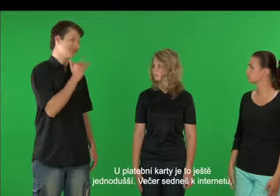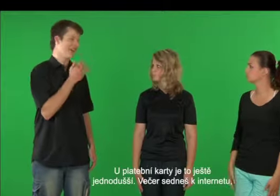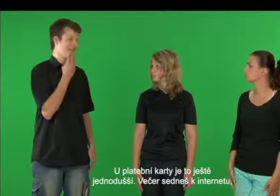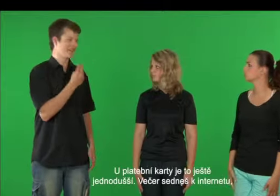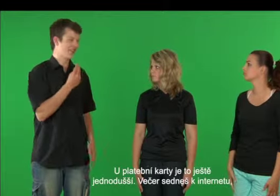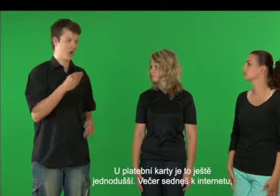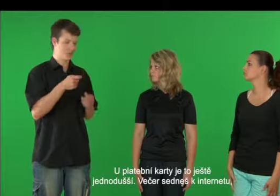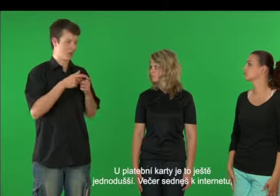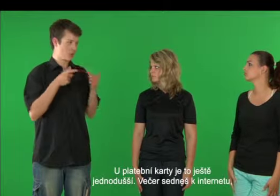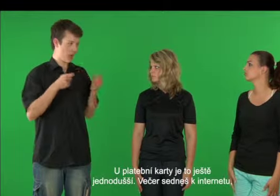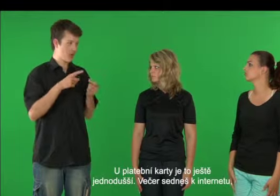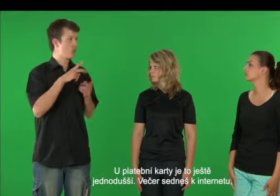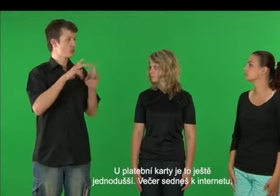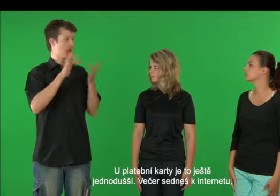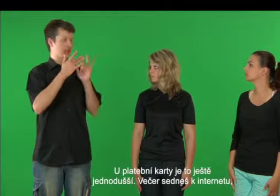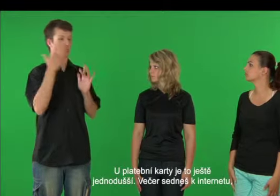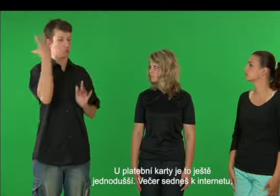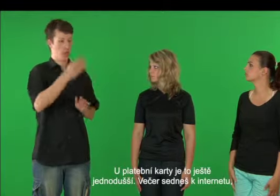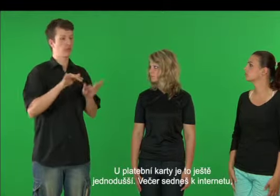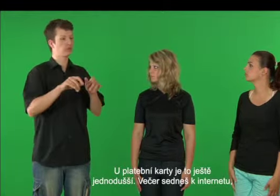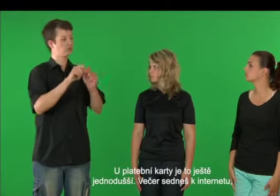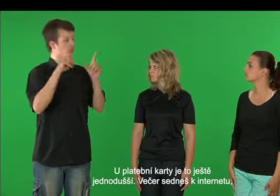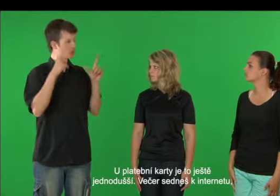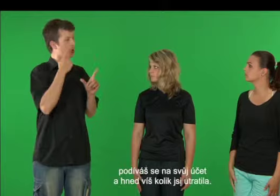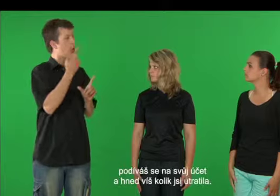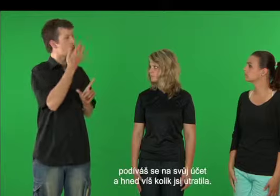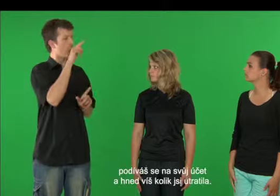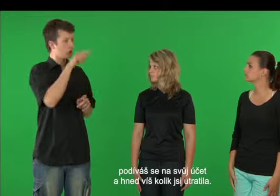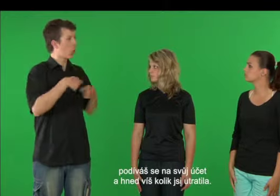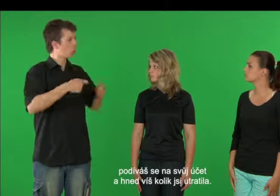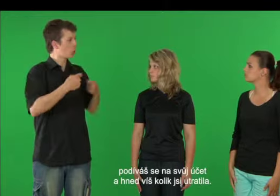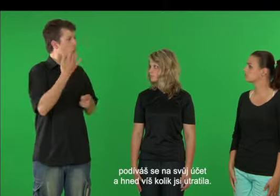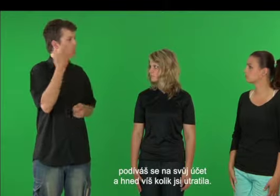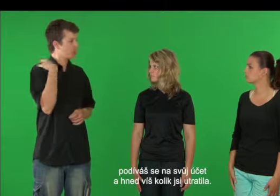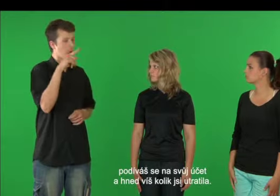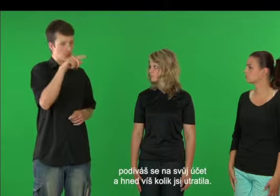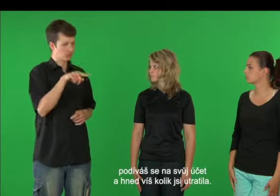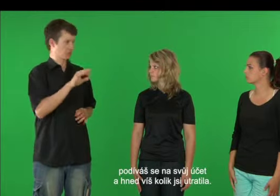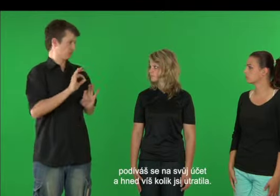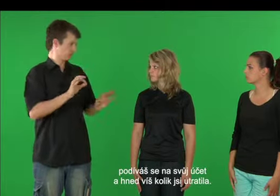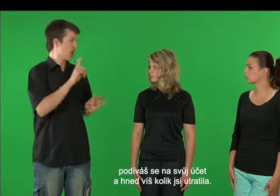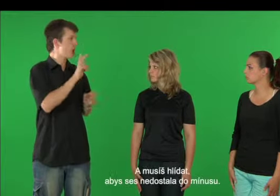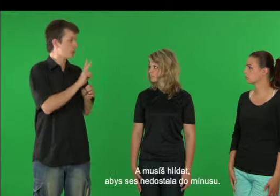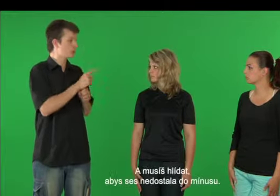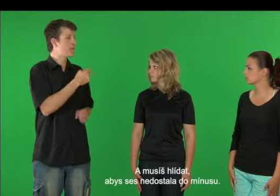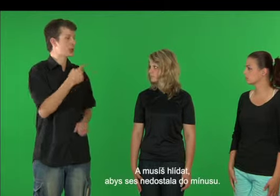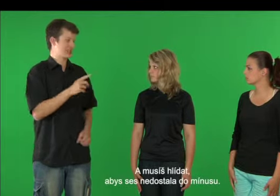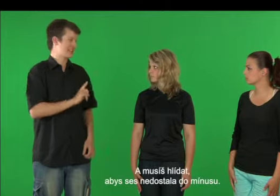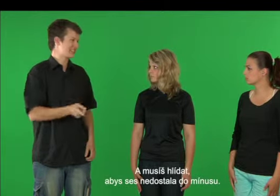U platení karty je to ještě jednodušší. Večer se býš k internetu, podíváš se na svůj účet a hned víš, kolik jsi utratila. A musíš hlídat,